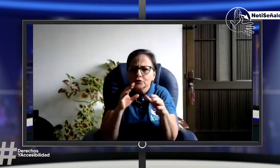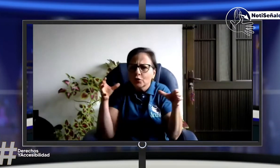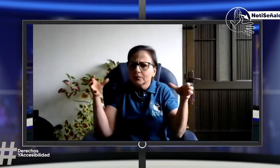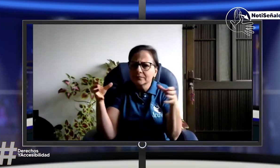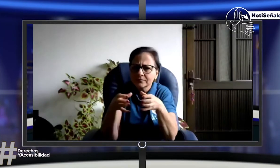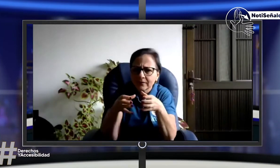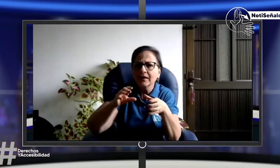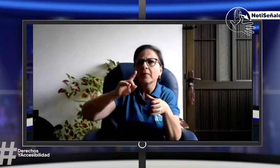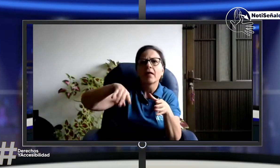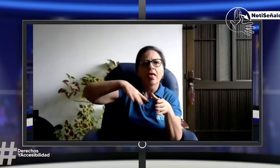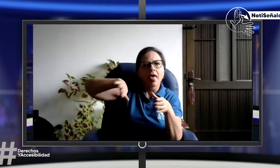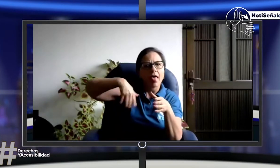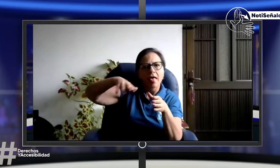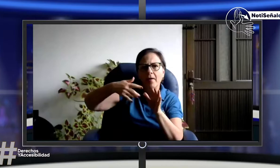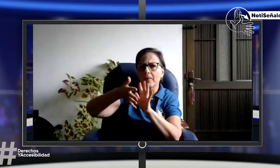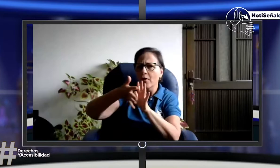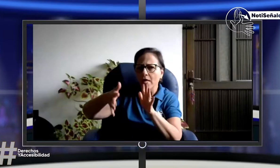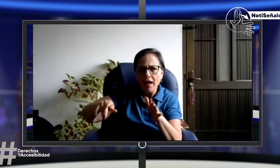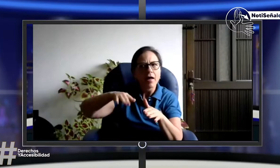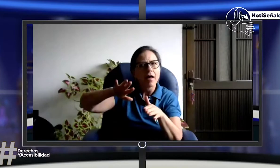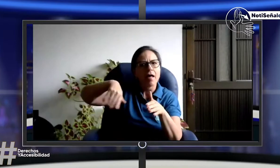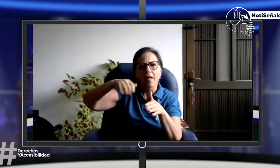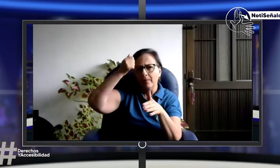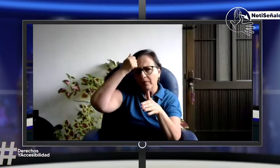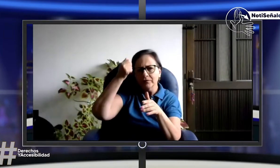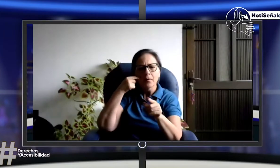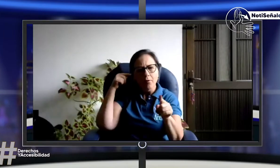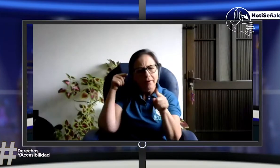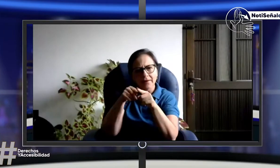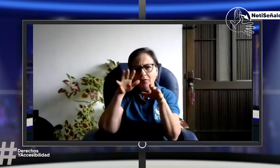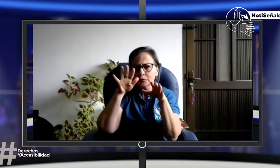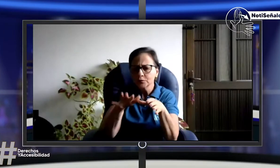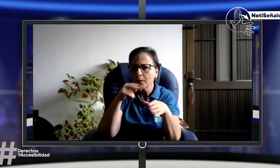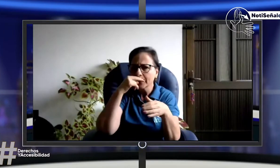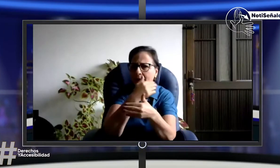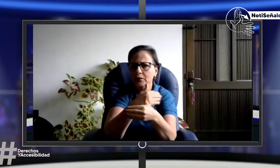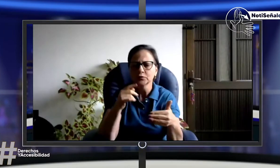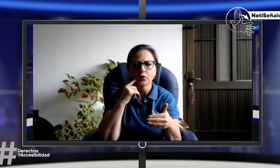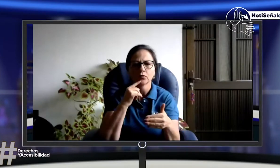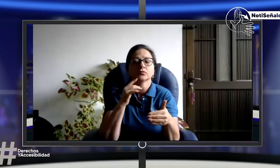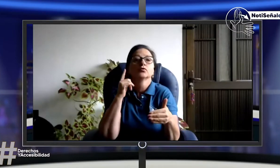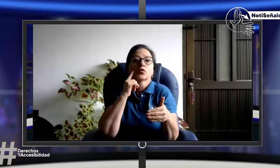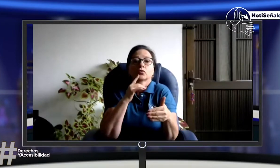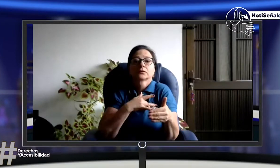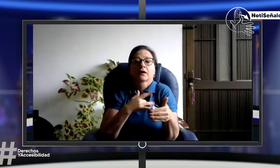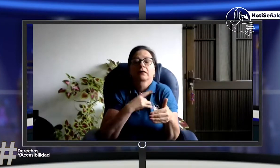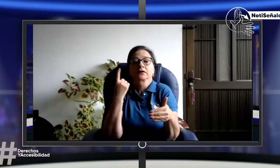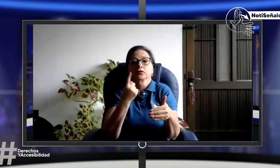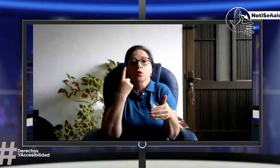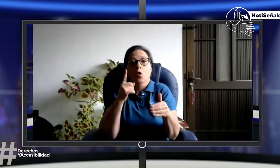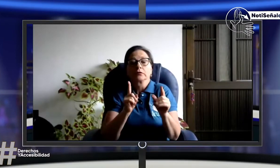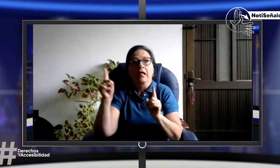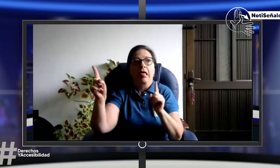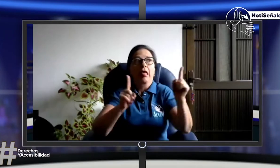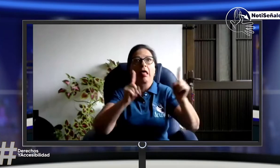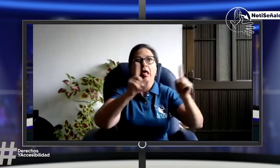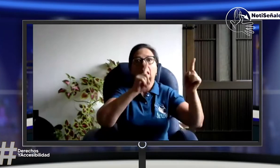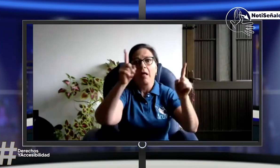desarticulados, todavía no se piensan de manera clara la formación a niños de esta etapa. No